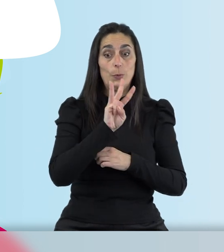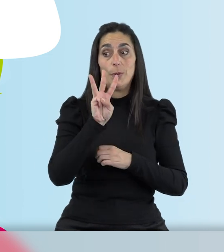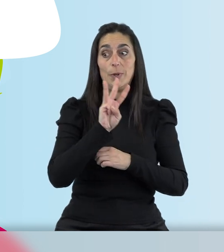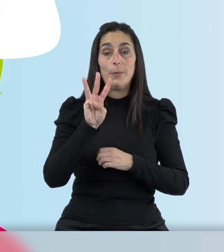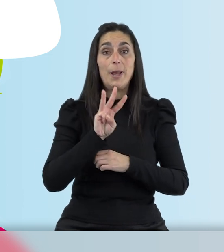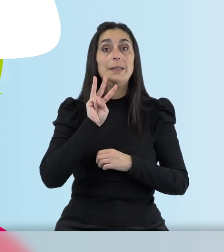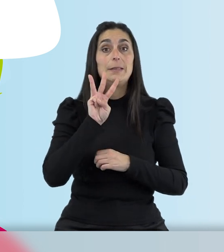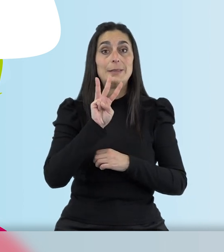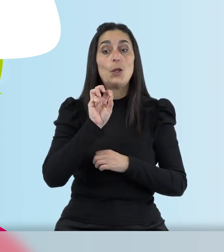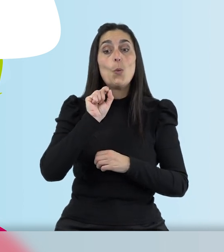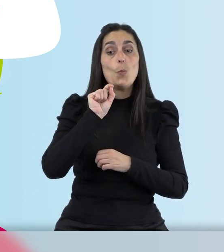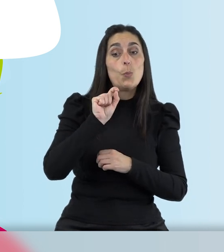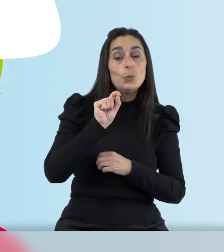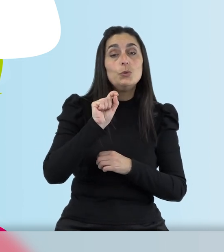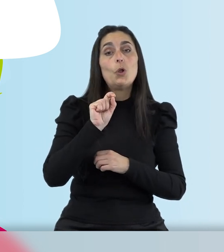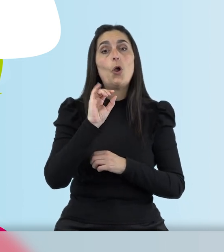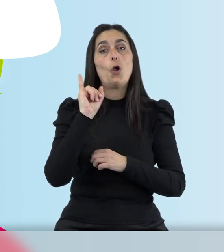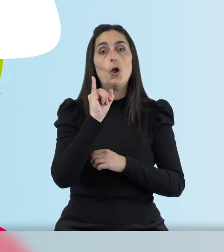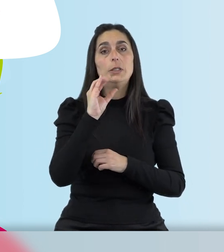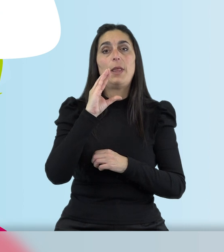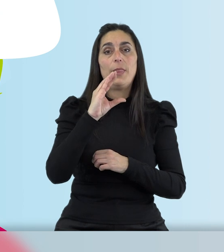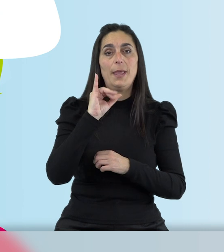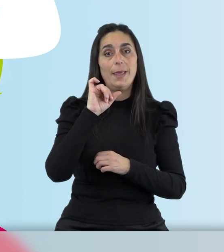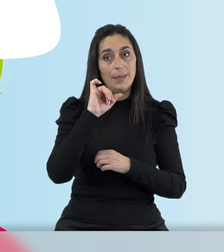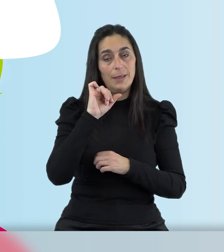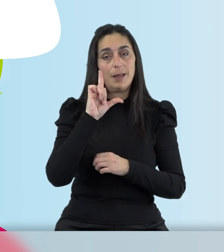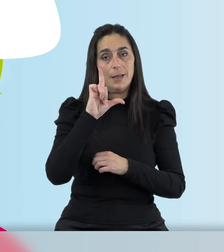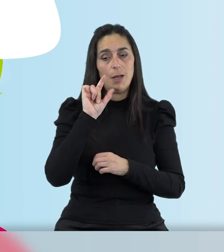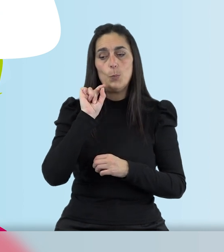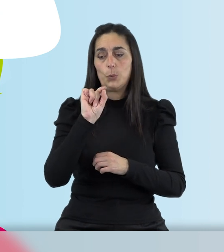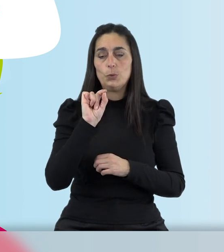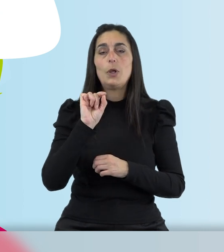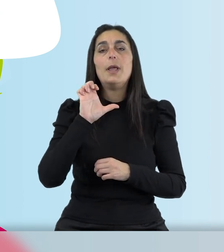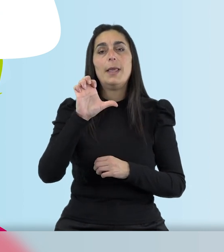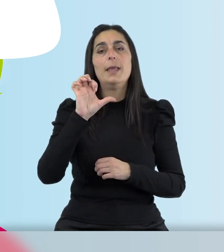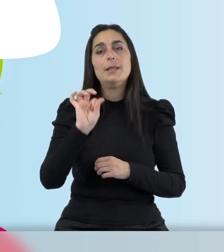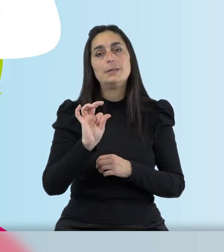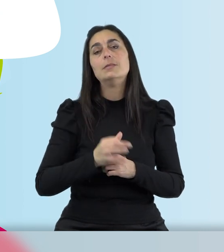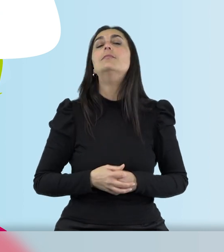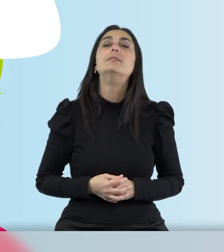.jcl.es